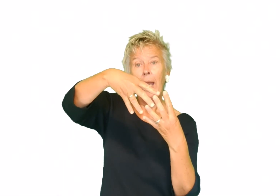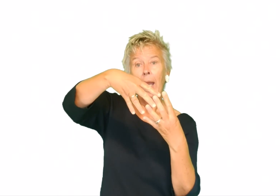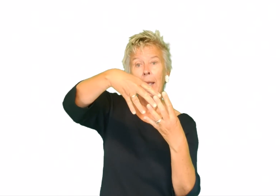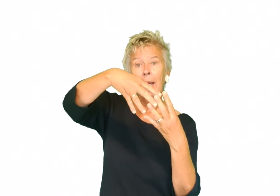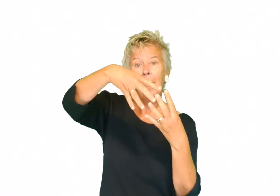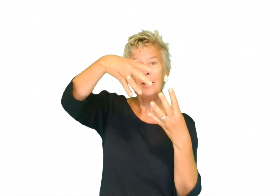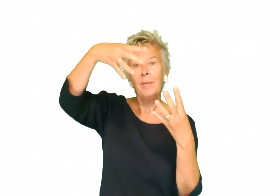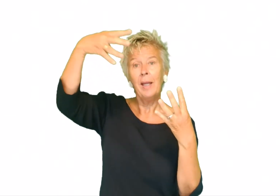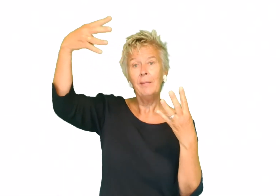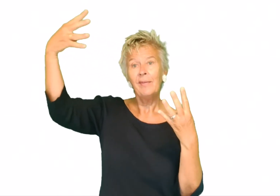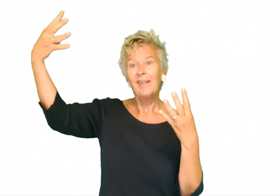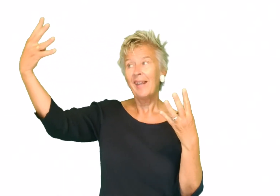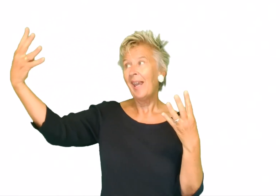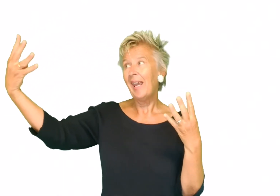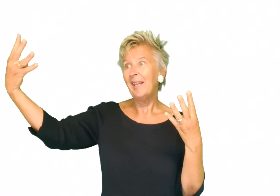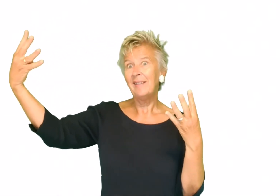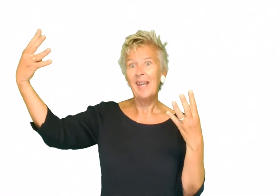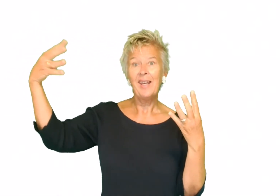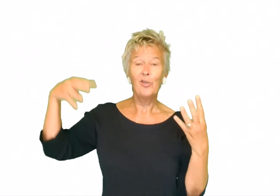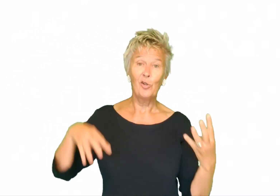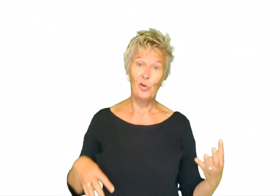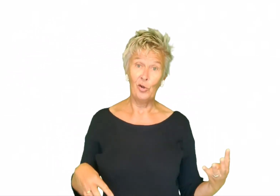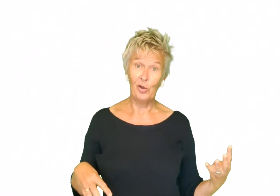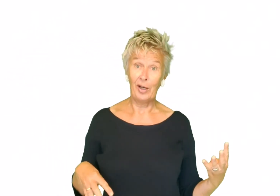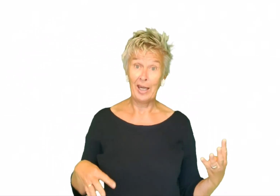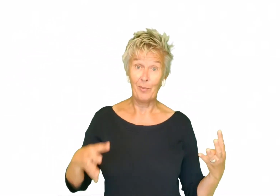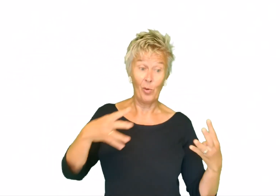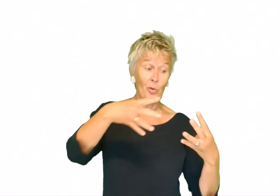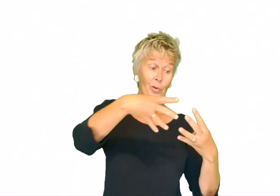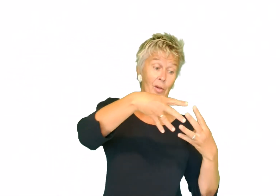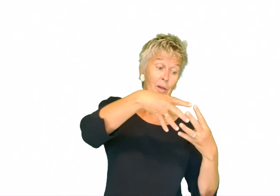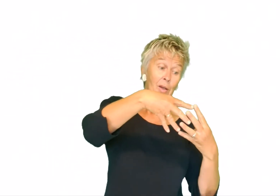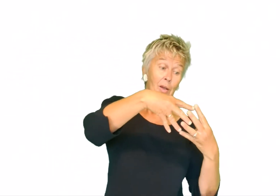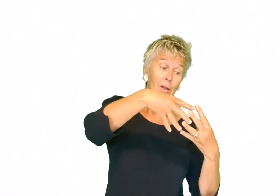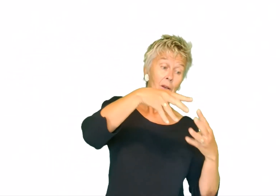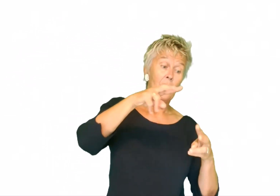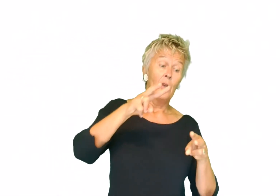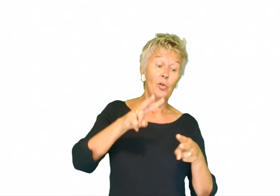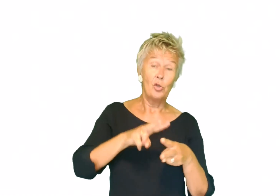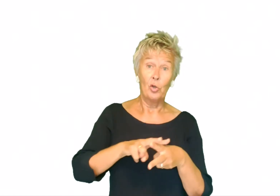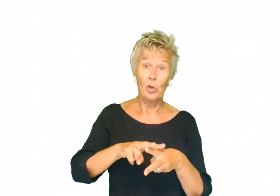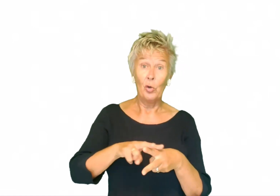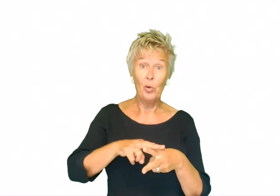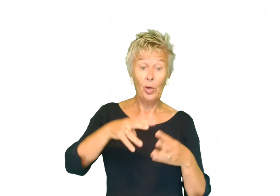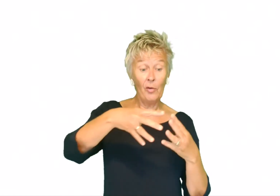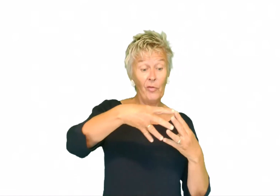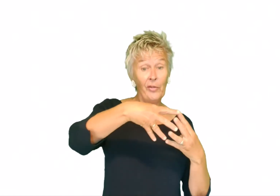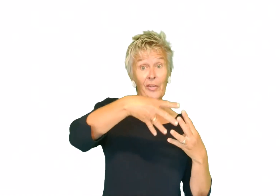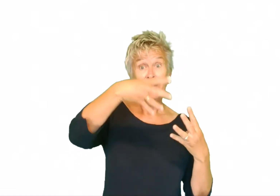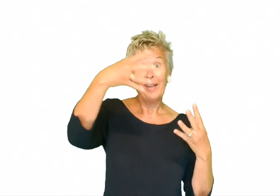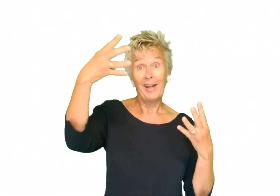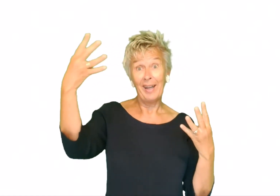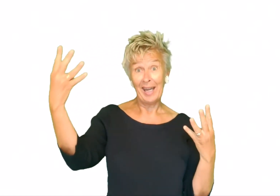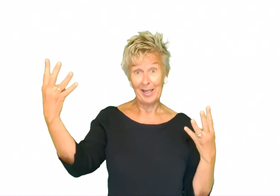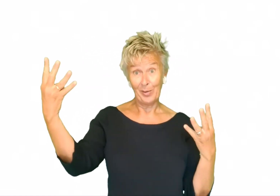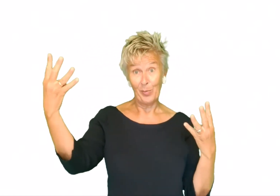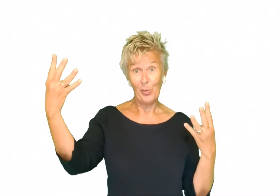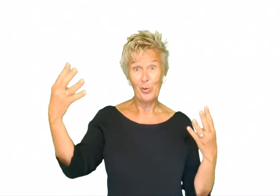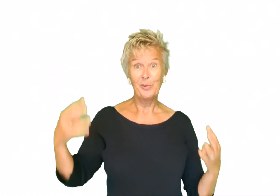En je raakt hem aan. En je tekent de regenboog. Dus de kleuren van de regenboog.